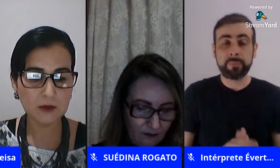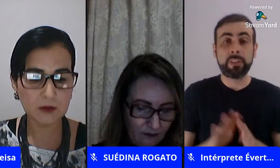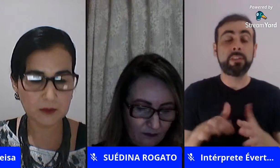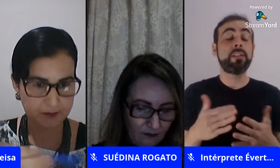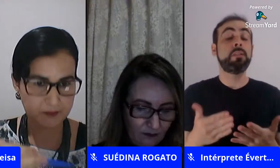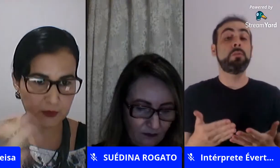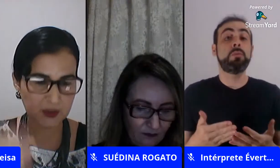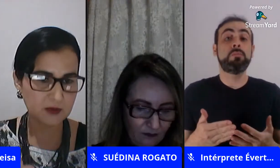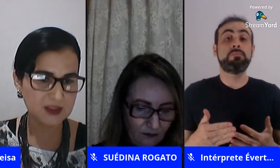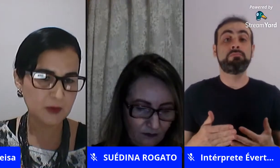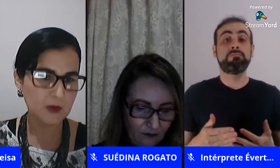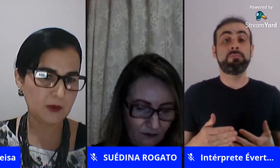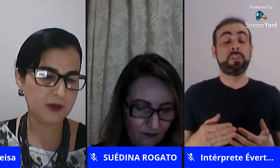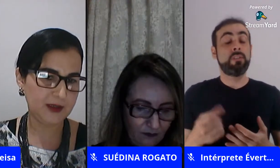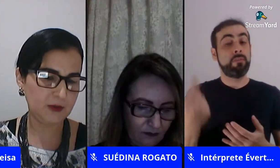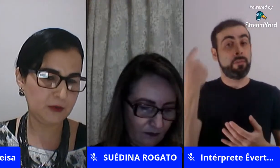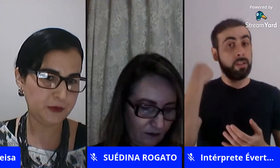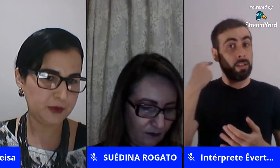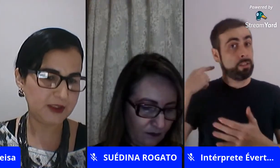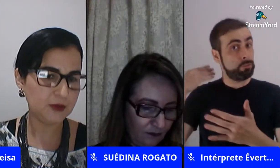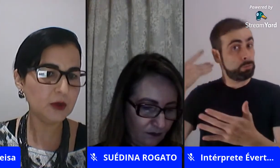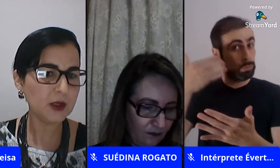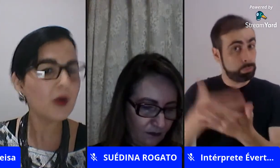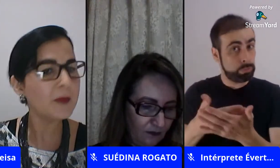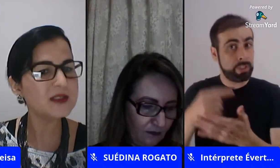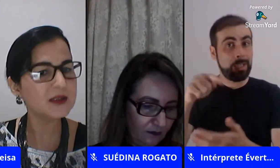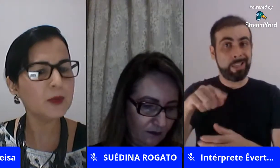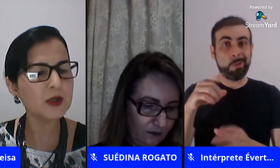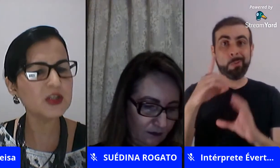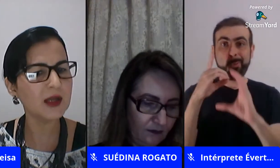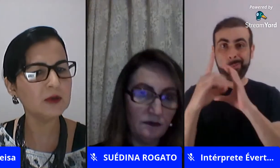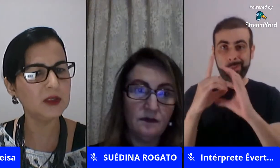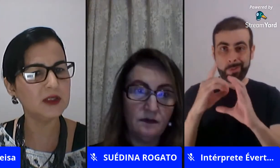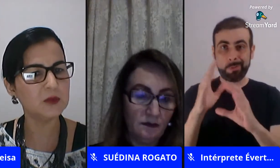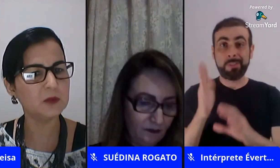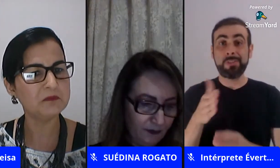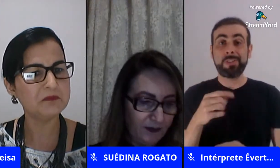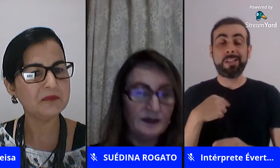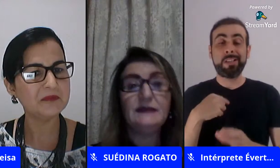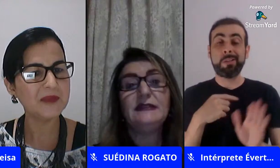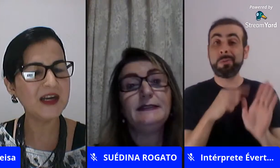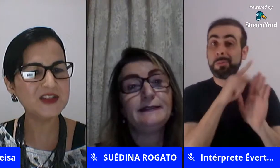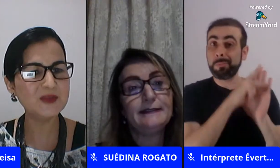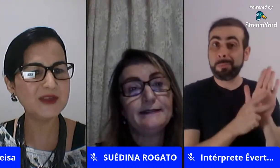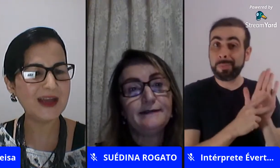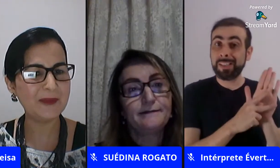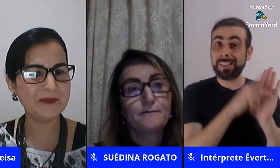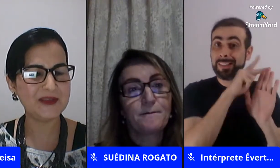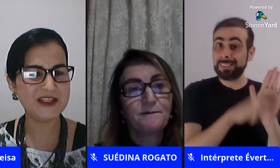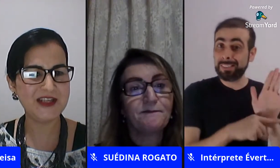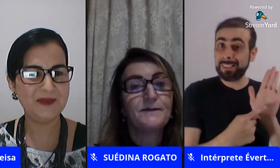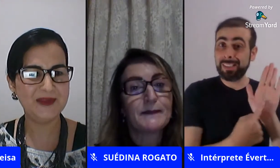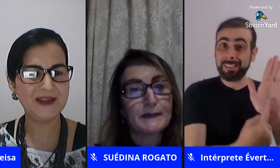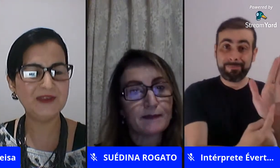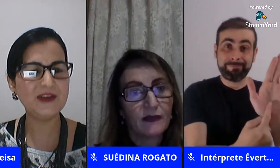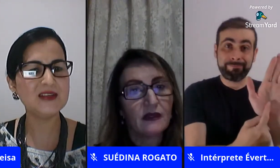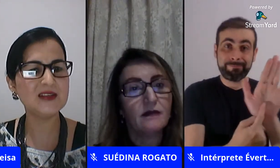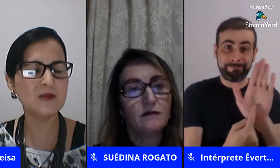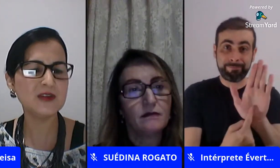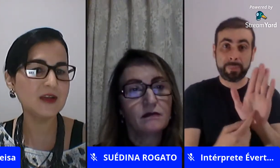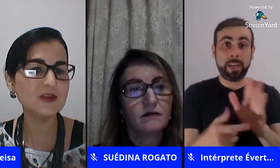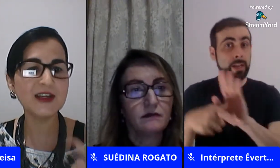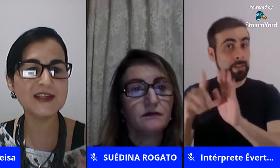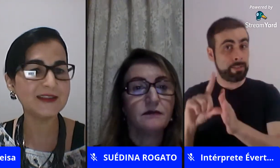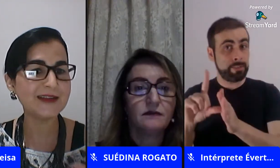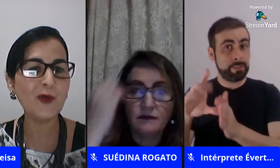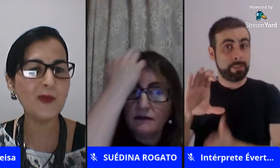assim quando voltando no exemplo que fui coordenadora eu apresentei o projeto mesmo antes de mandar para a CEGEB e falei